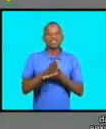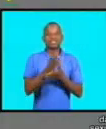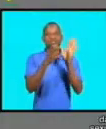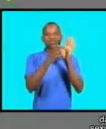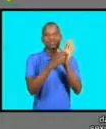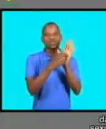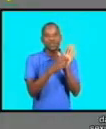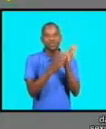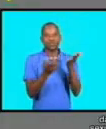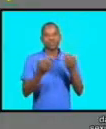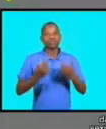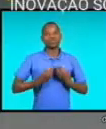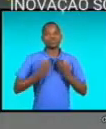É fácil de usá-lo.